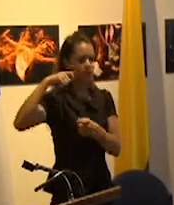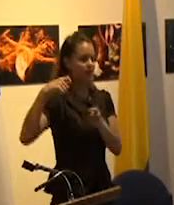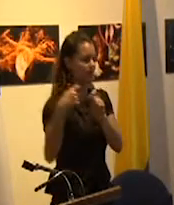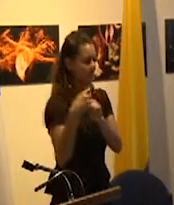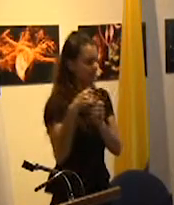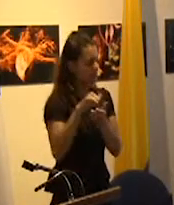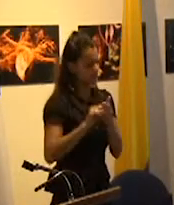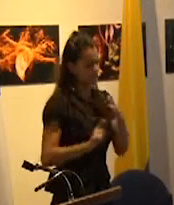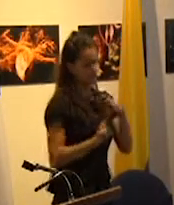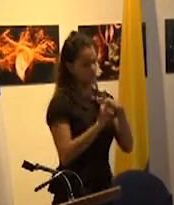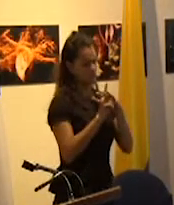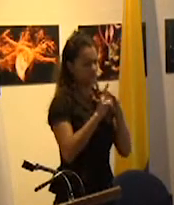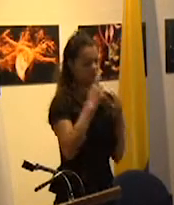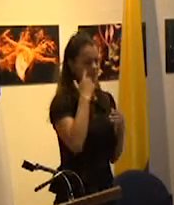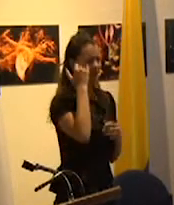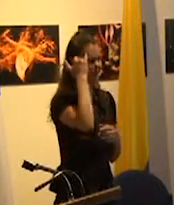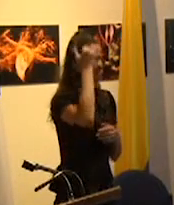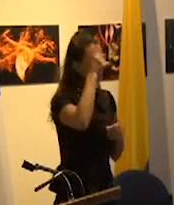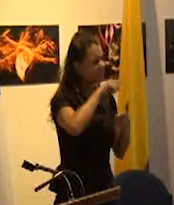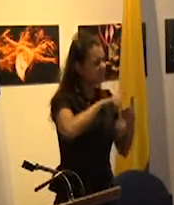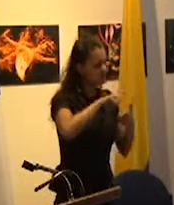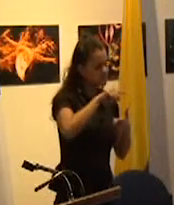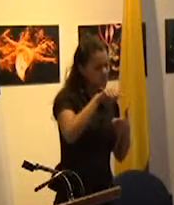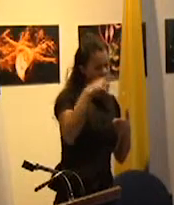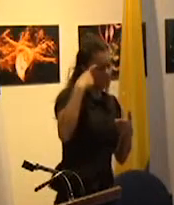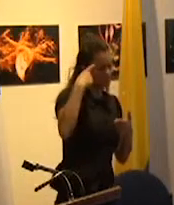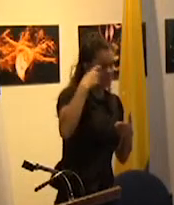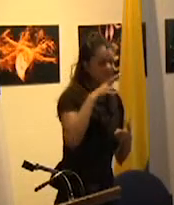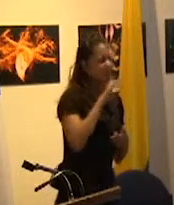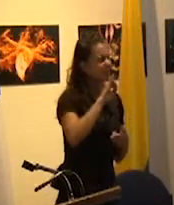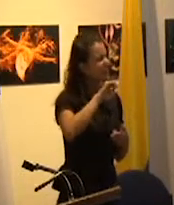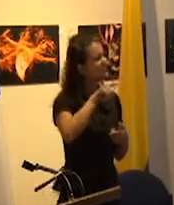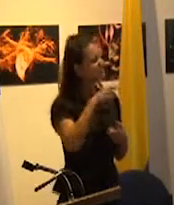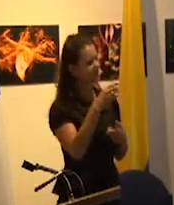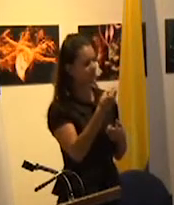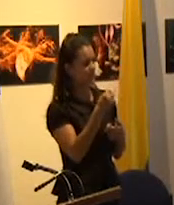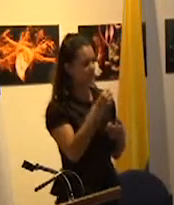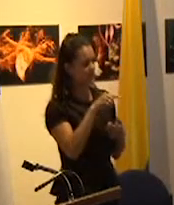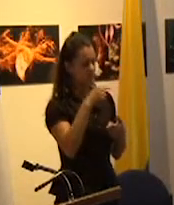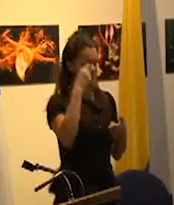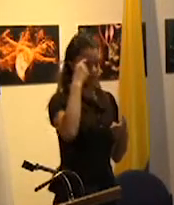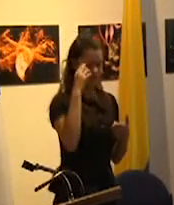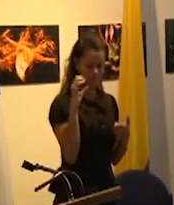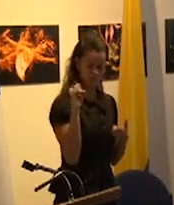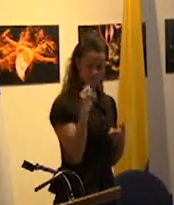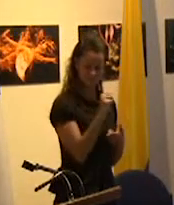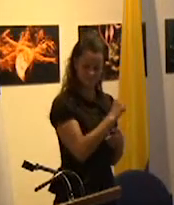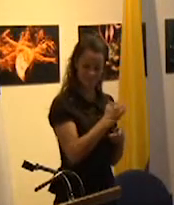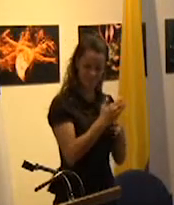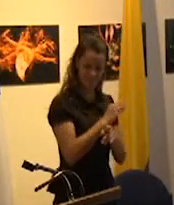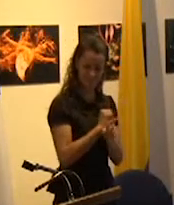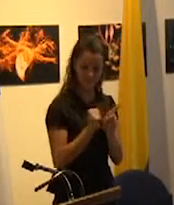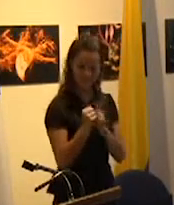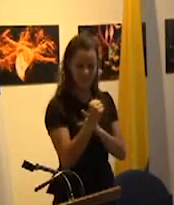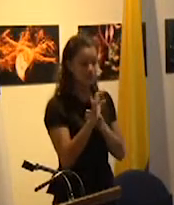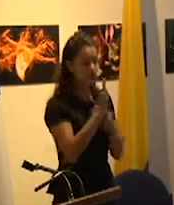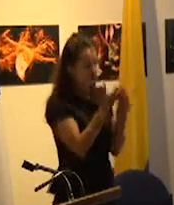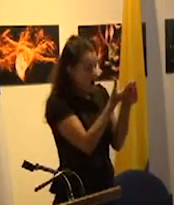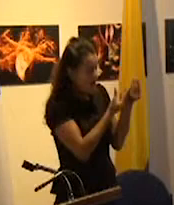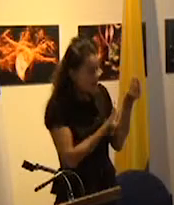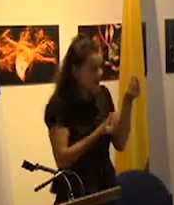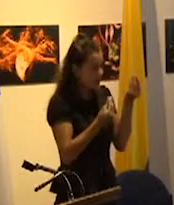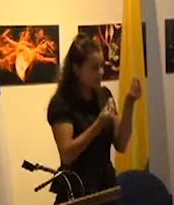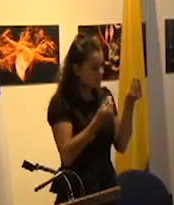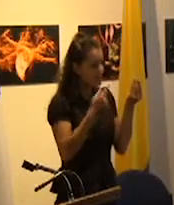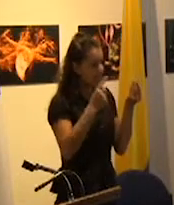estadística de riesgo para captar y comprender los problemas sociales la categoría de riesgo